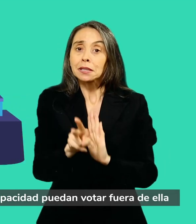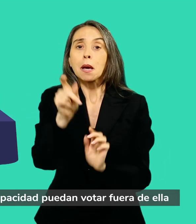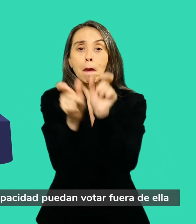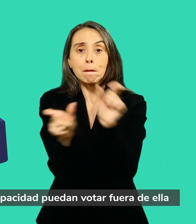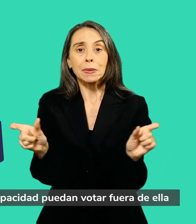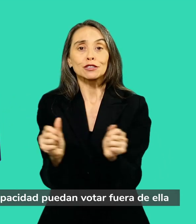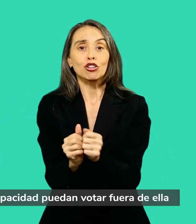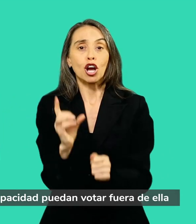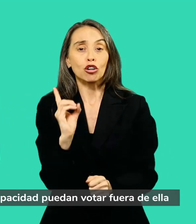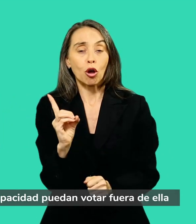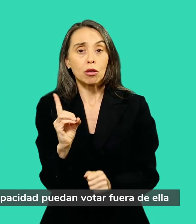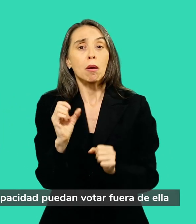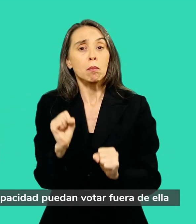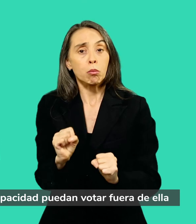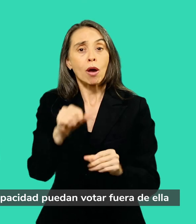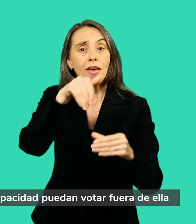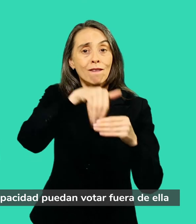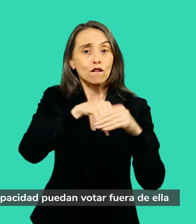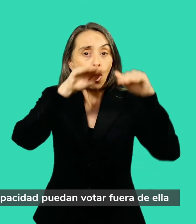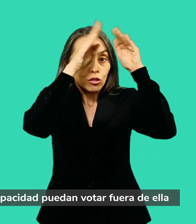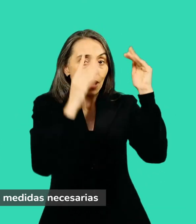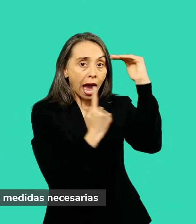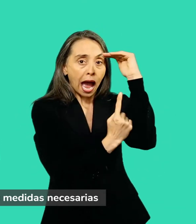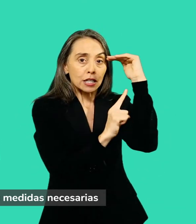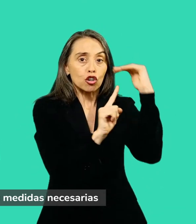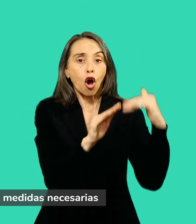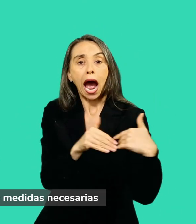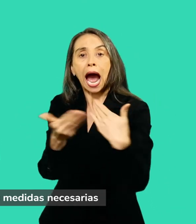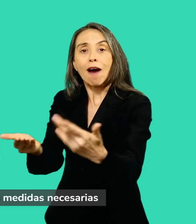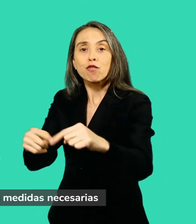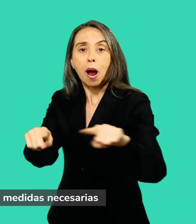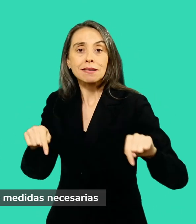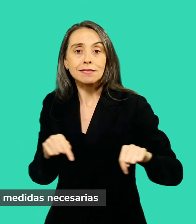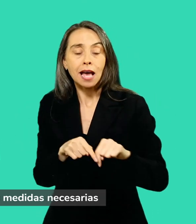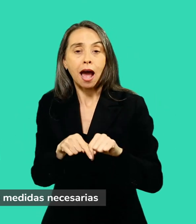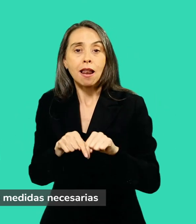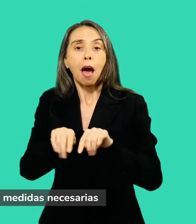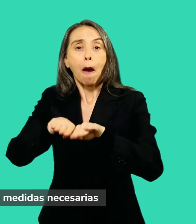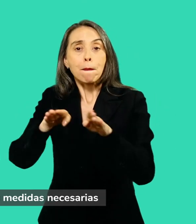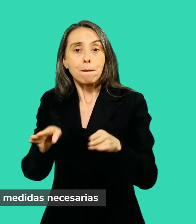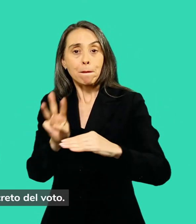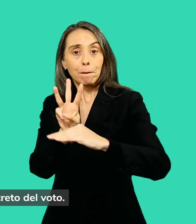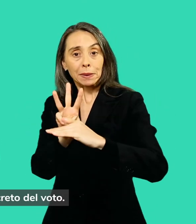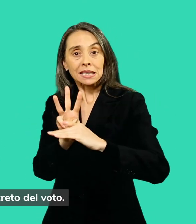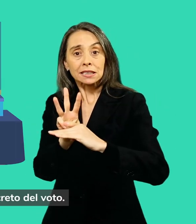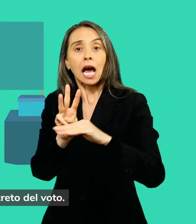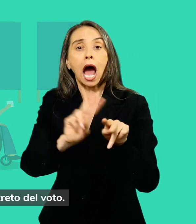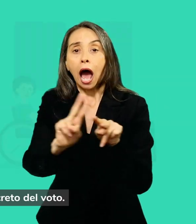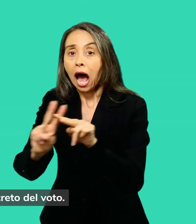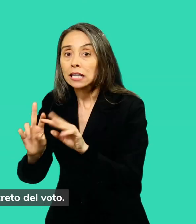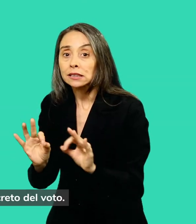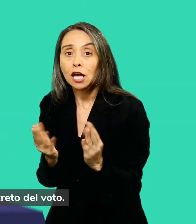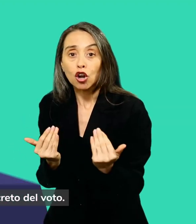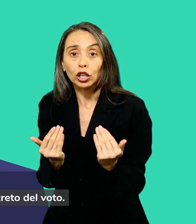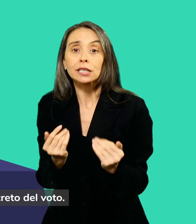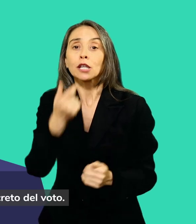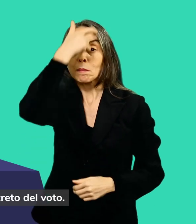discapacidad puedan votar fuera de ella. La mesa deberá adoptar las medidas necesarias para mantener el secreto del voto.